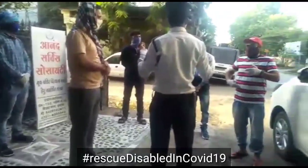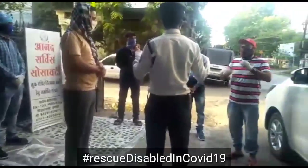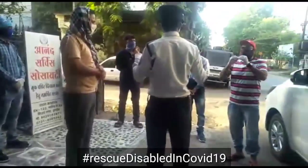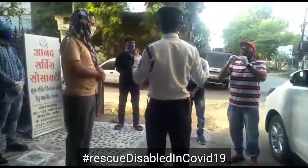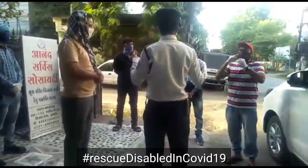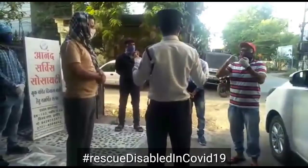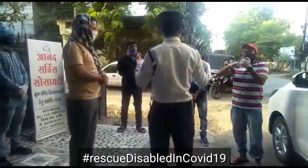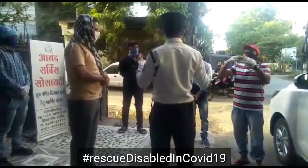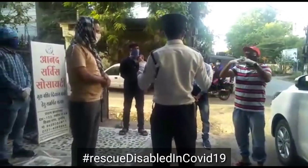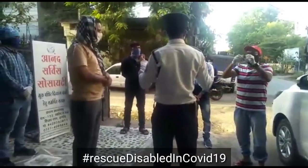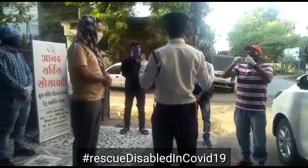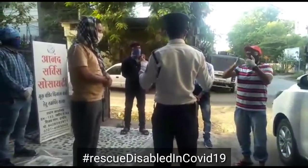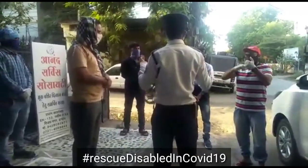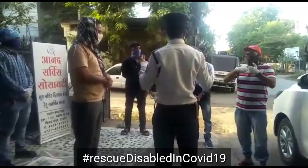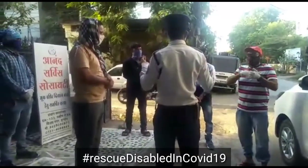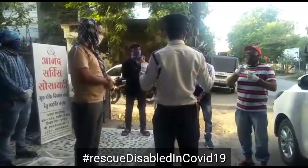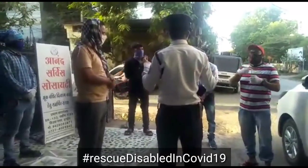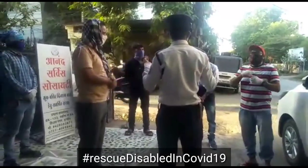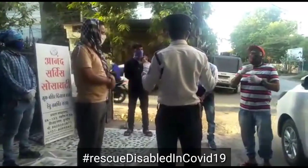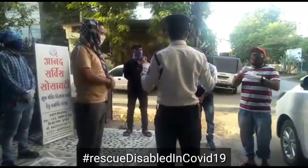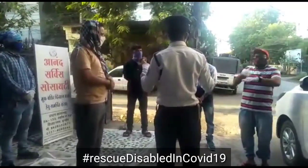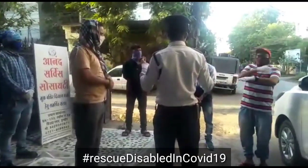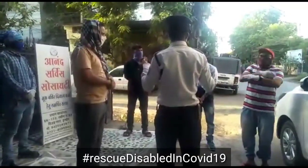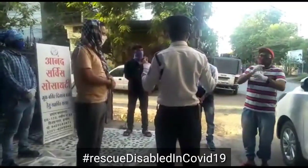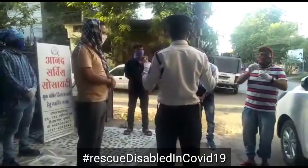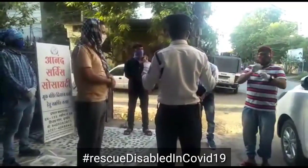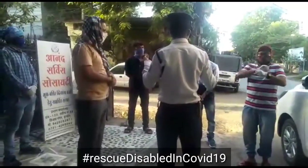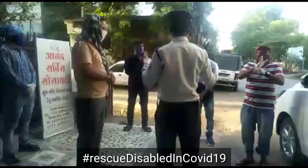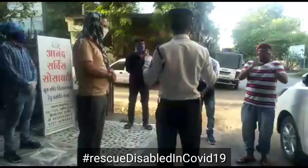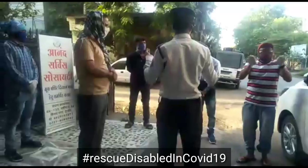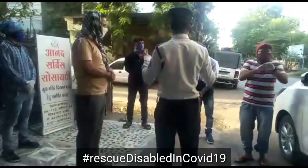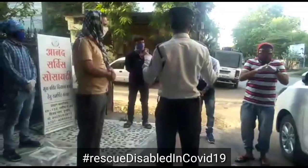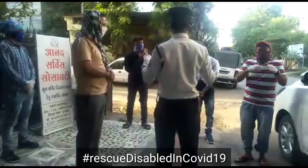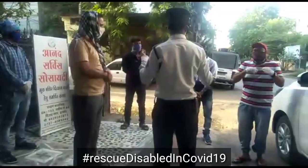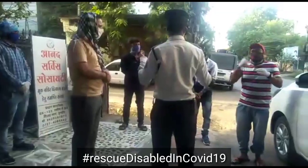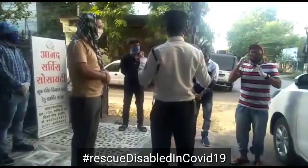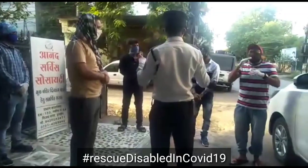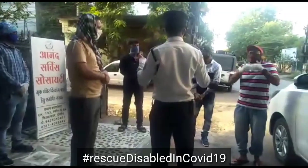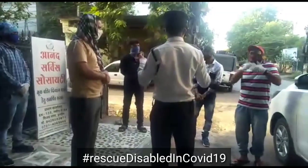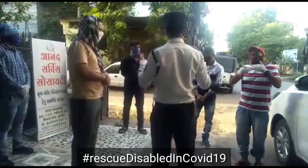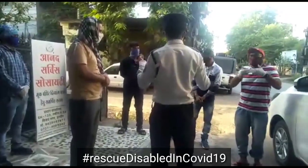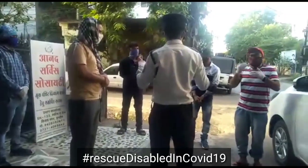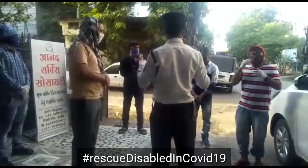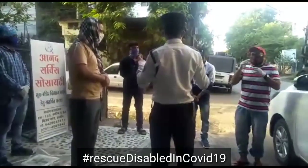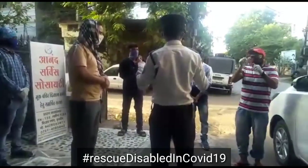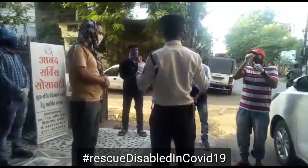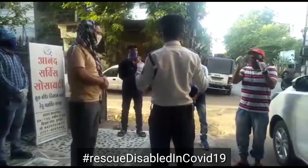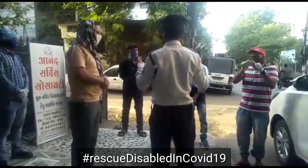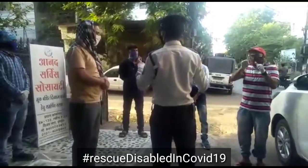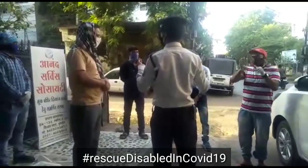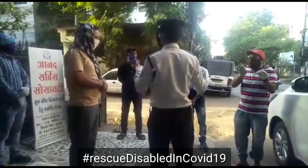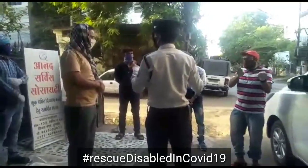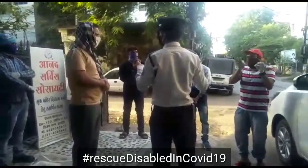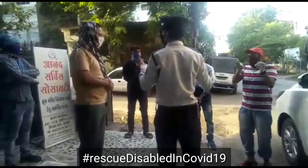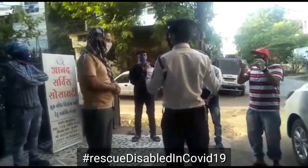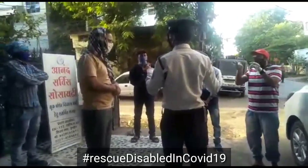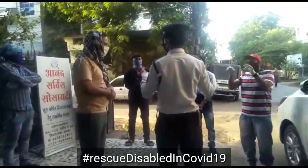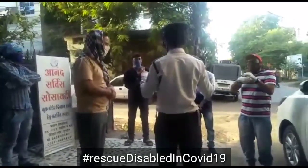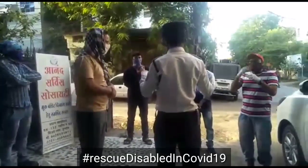और यह पहले बहुत पर जब कोरोना वायरस काटेक हुआ और लॉक्टाउन बढ़